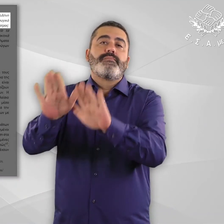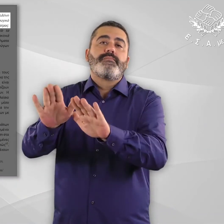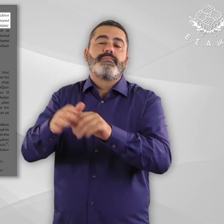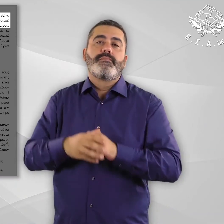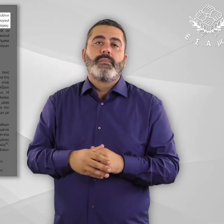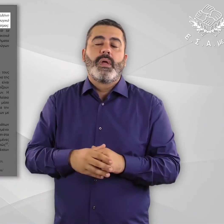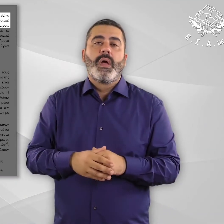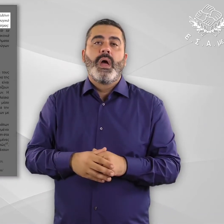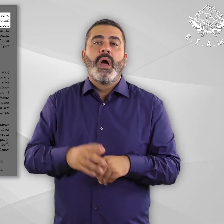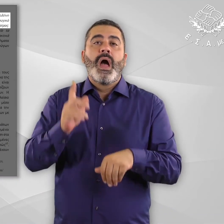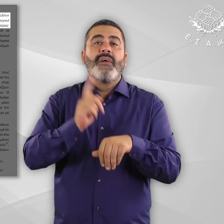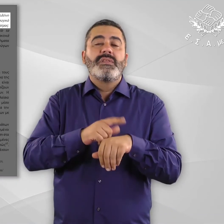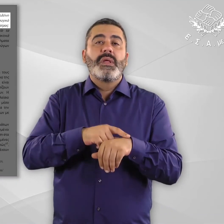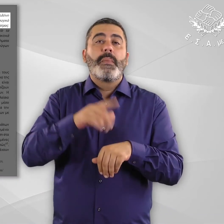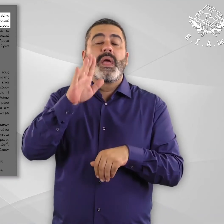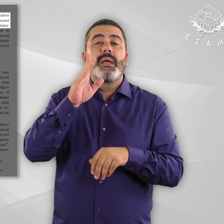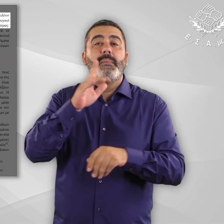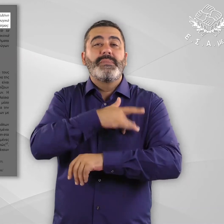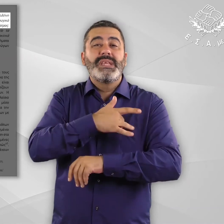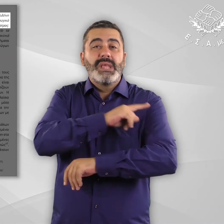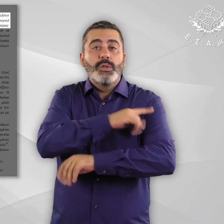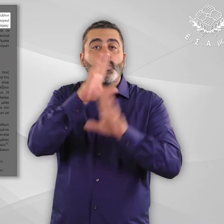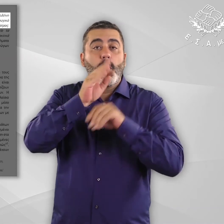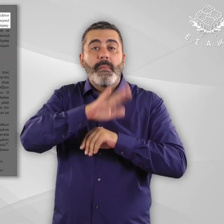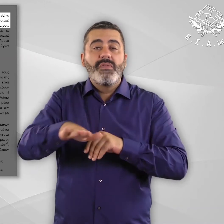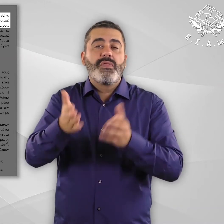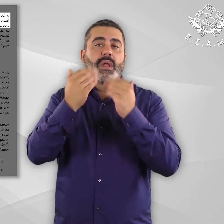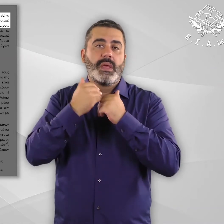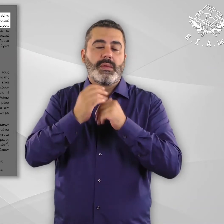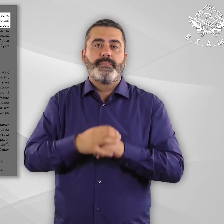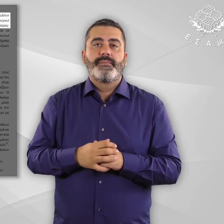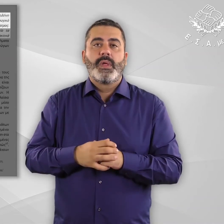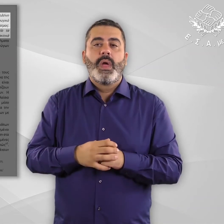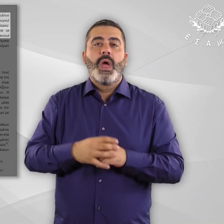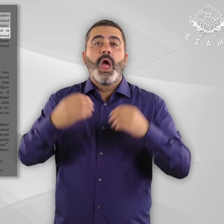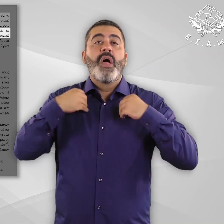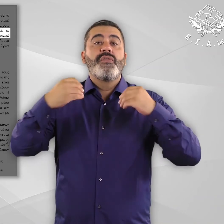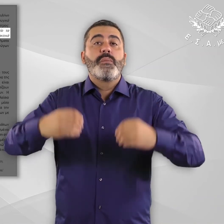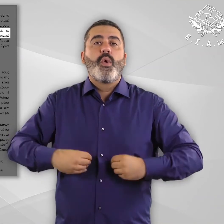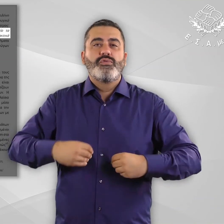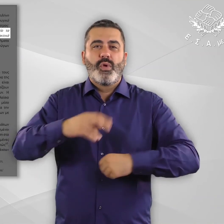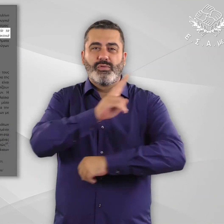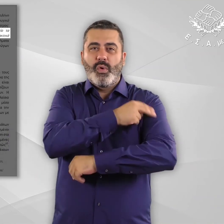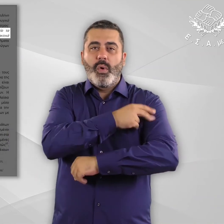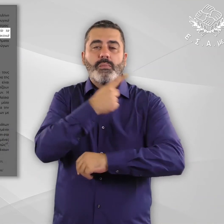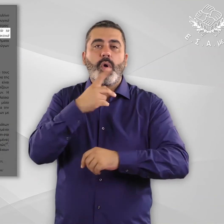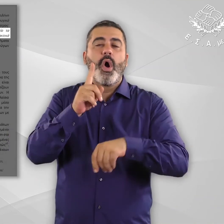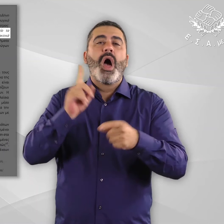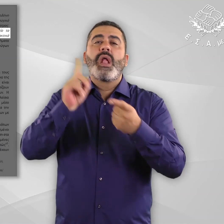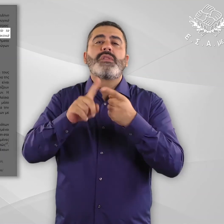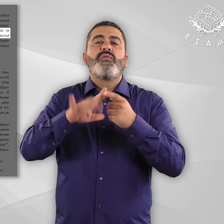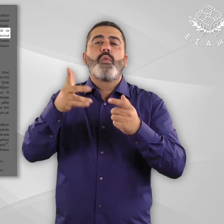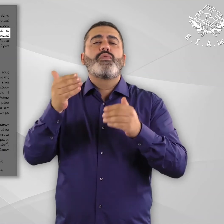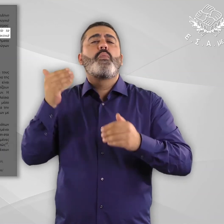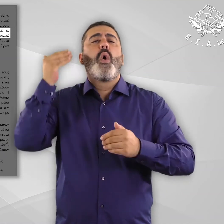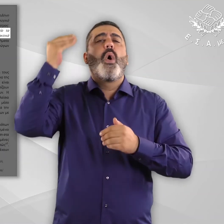εξυπηρετήσει τον προσφυγικό πληθυσμό, ενώ επί του παρόντος δεν υπάρχει η παιδοψυχίατρος. Επίσης, λόγω έλλειψης ιατρών